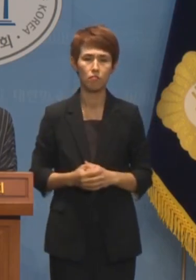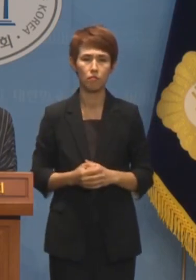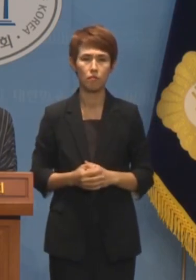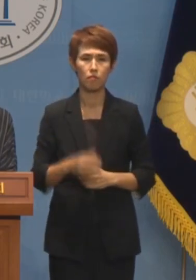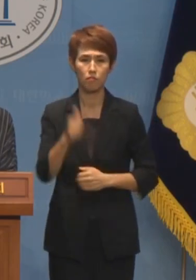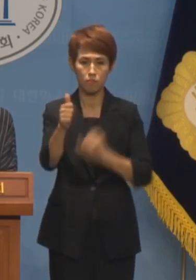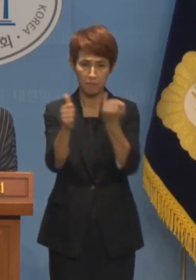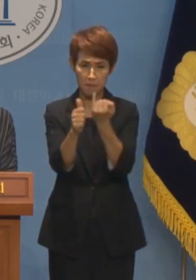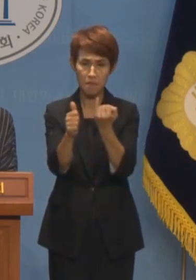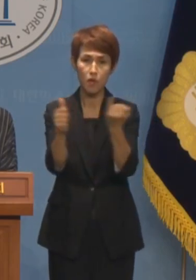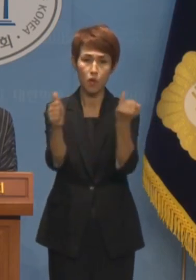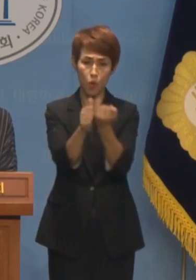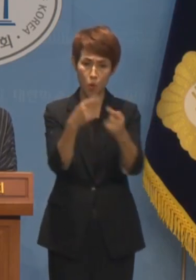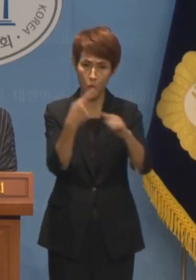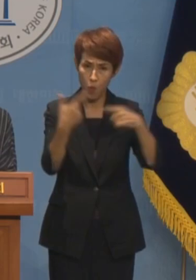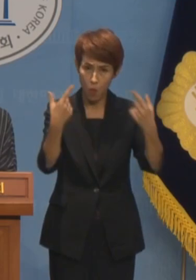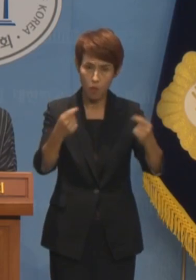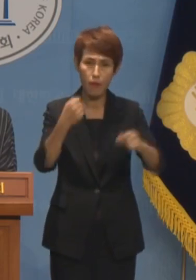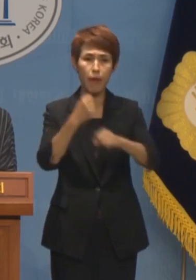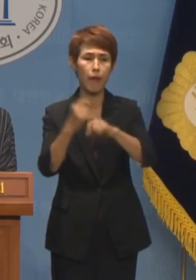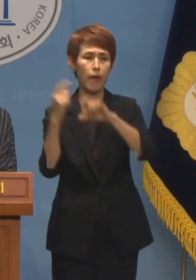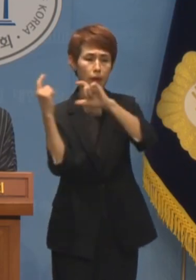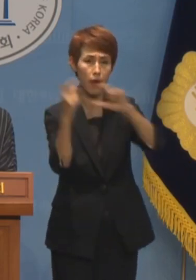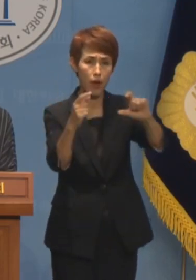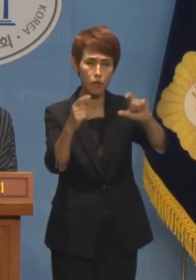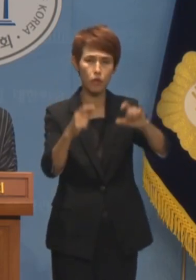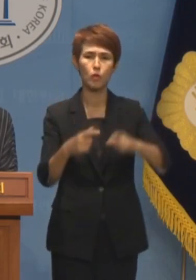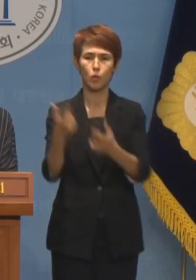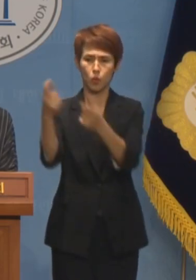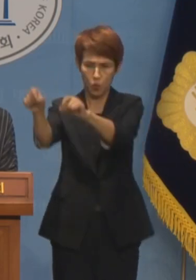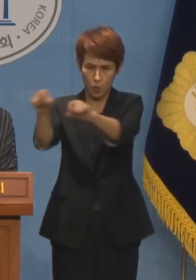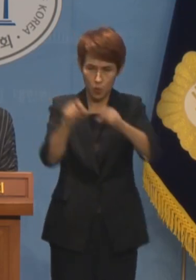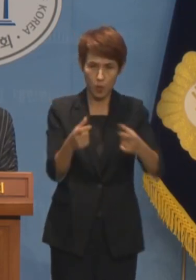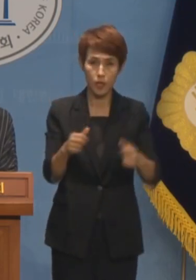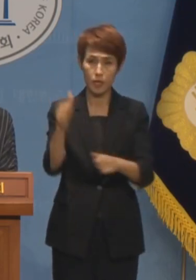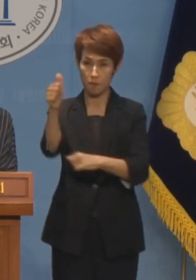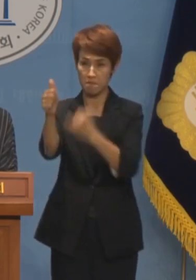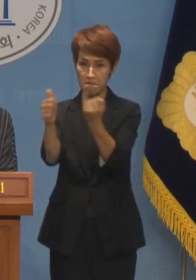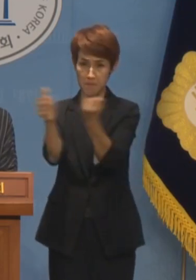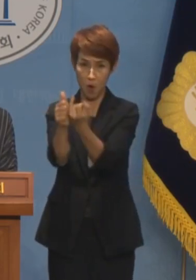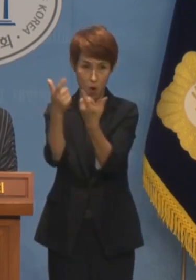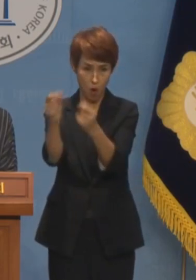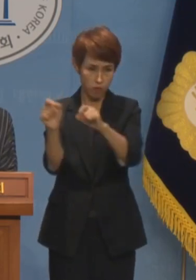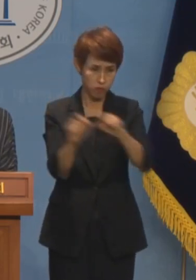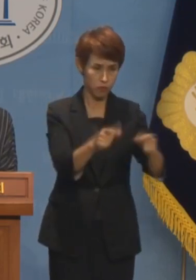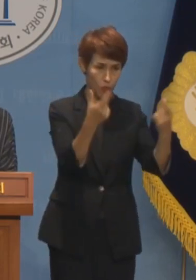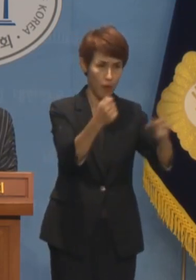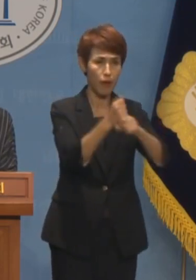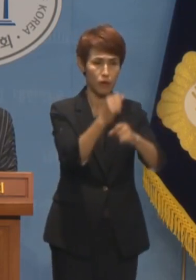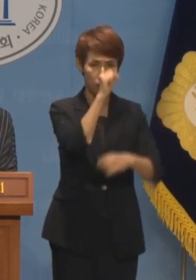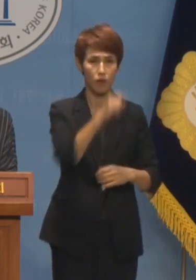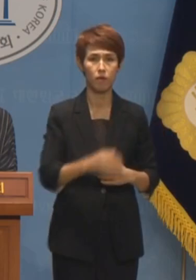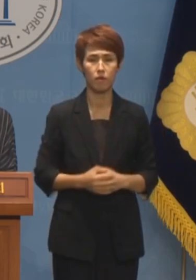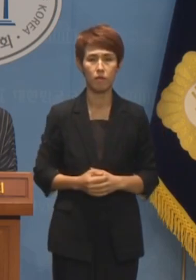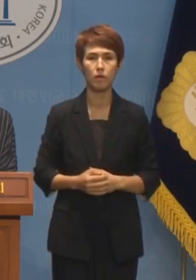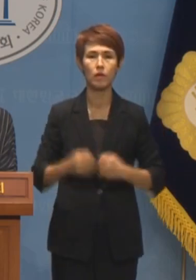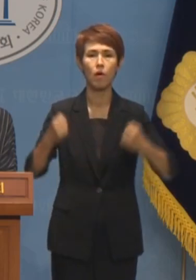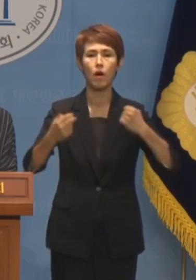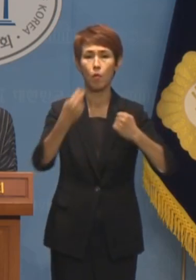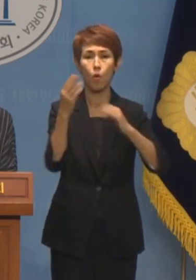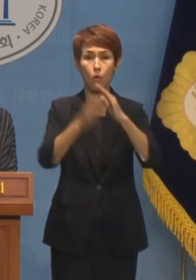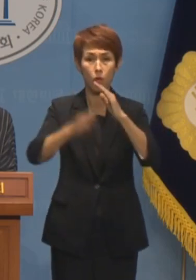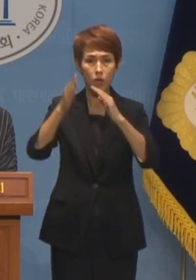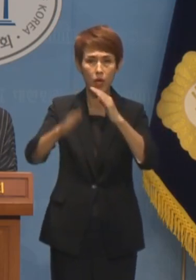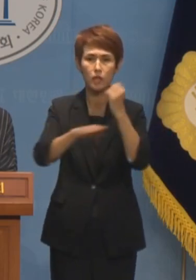처리하라는 지침을 내린 것이니 똑같이 적용하면 되는 상황입니다. 건강보험공단이 어떤